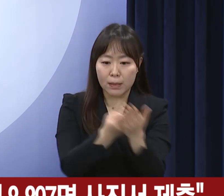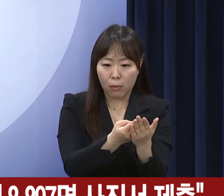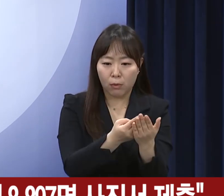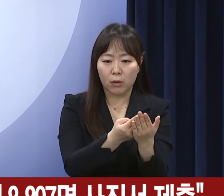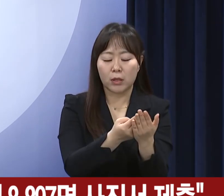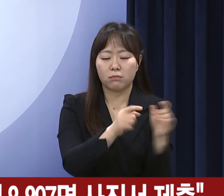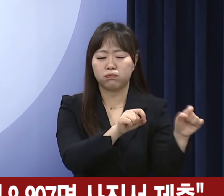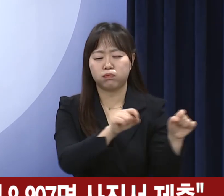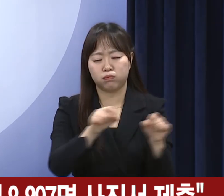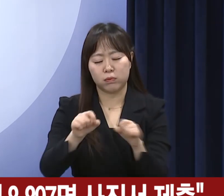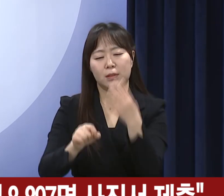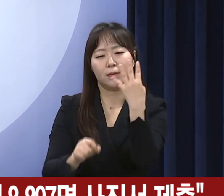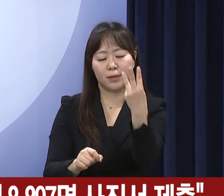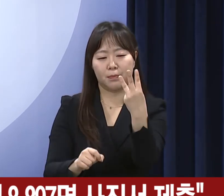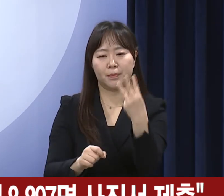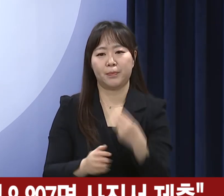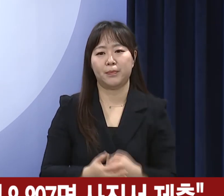지연은 3건이었습니다. 감사합니다.